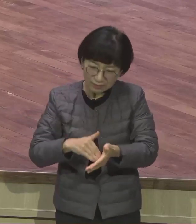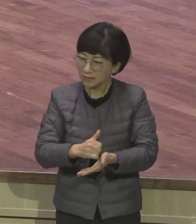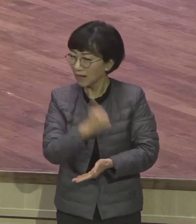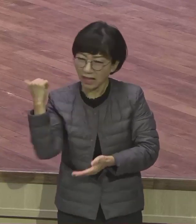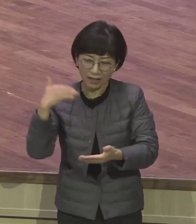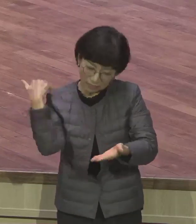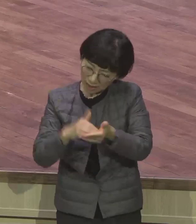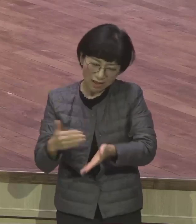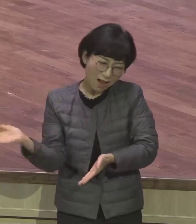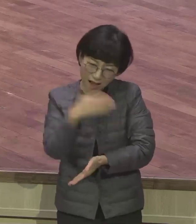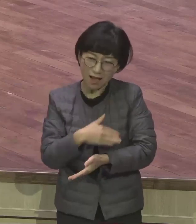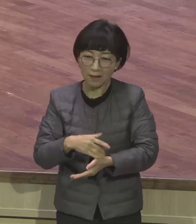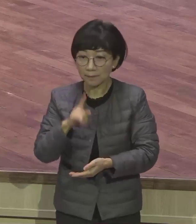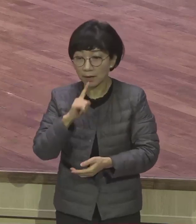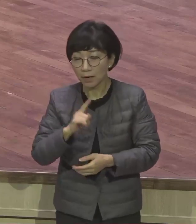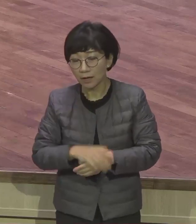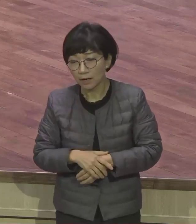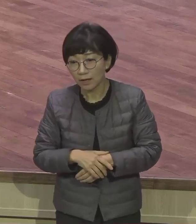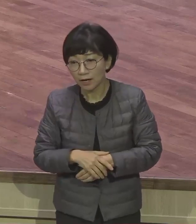이런 기질들이란 말이에요